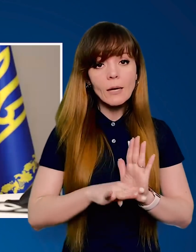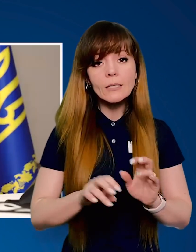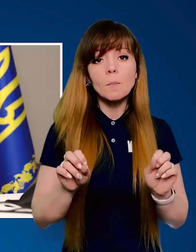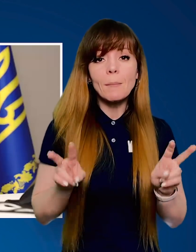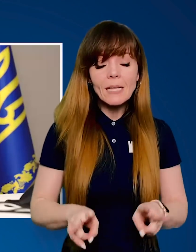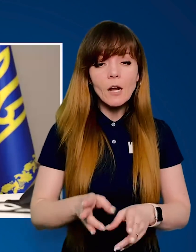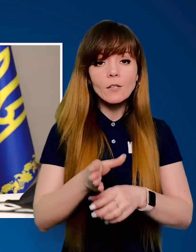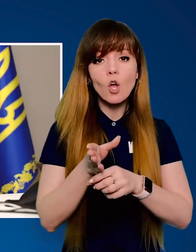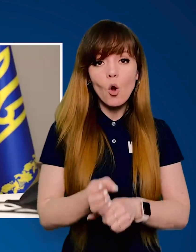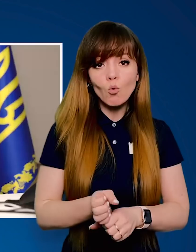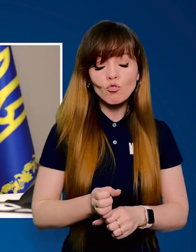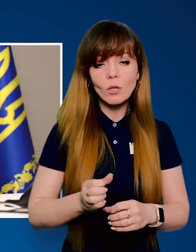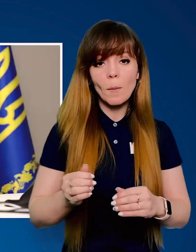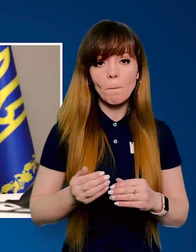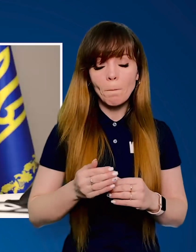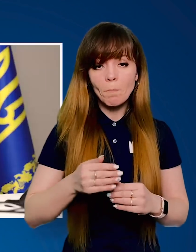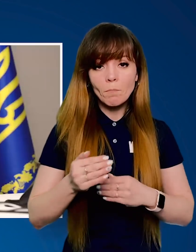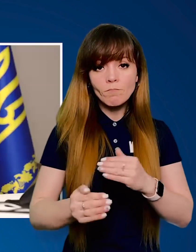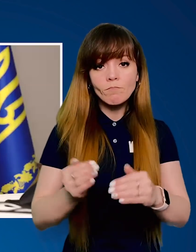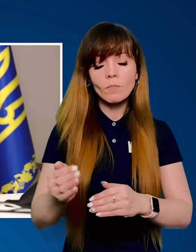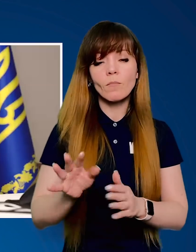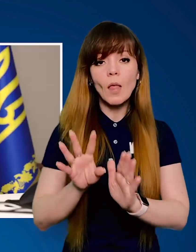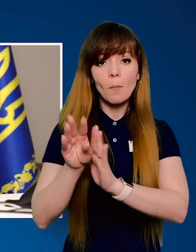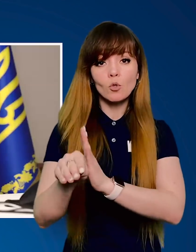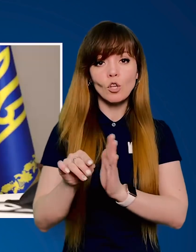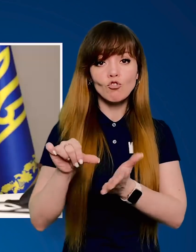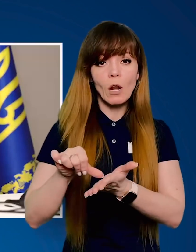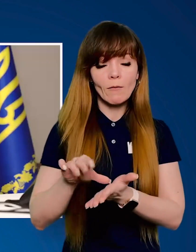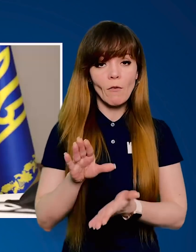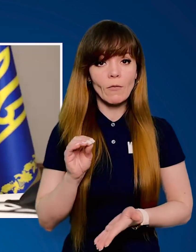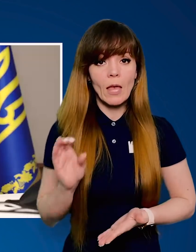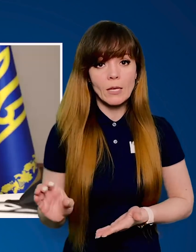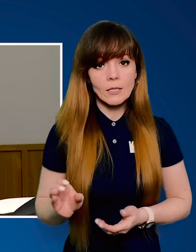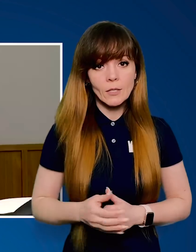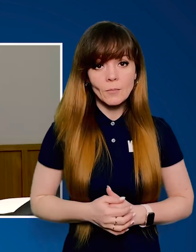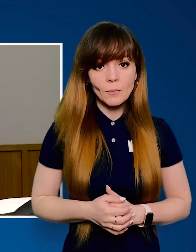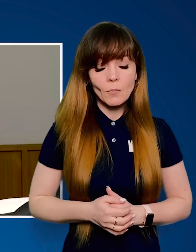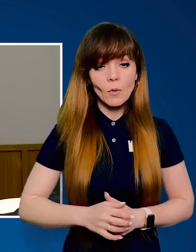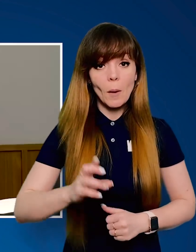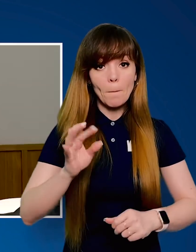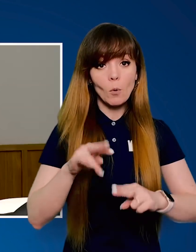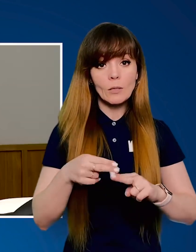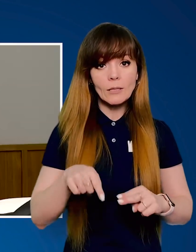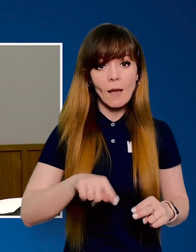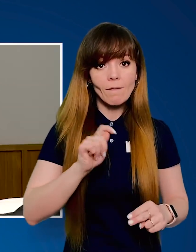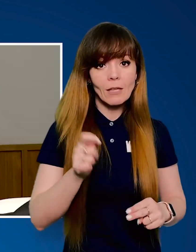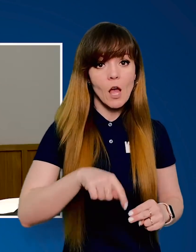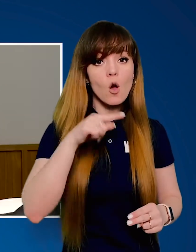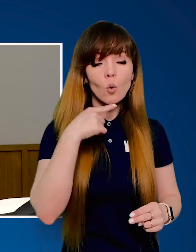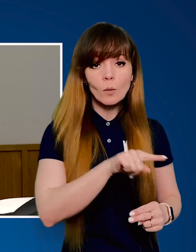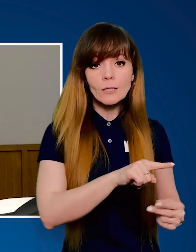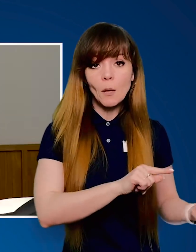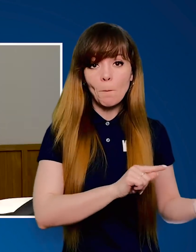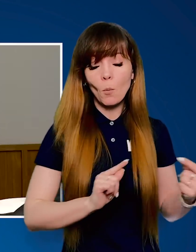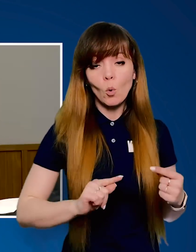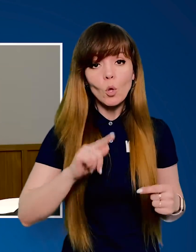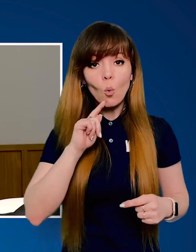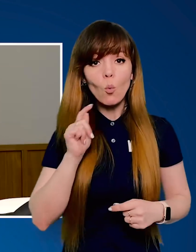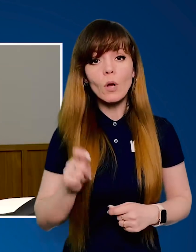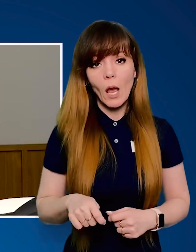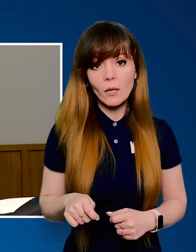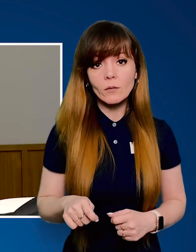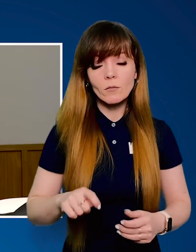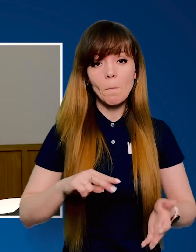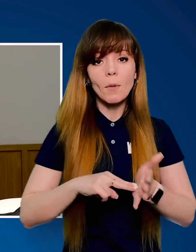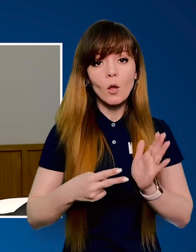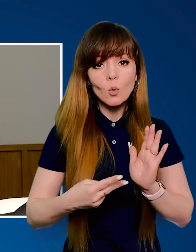рамках спеціальної скороченої процедури набуття членства в ЄС. Бо ця війна Росії проти